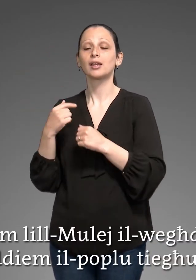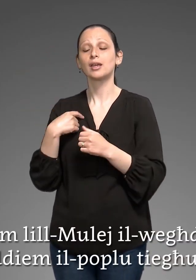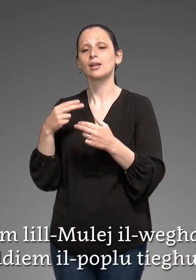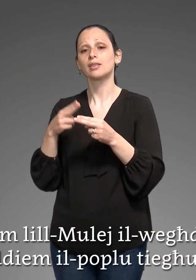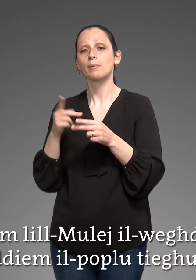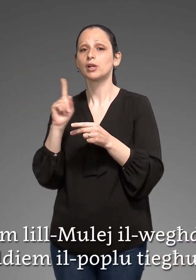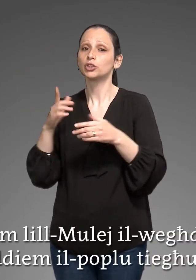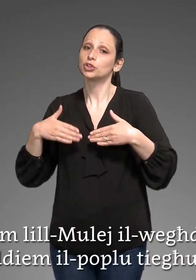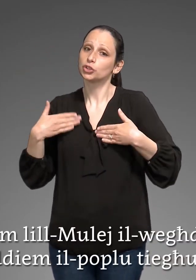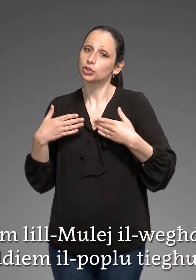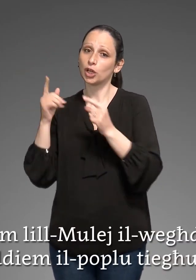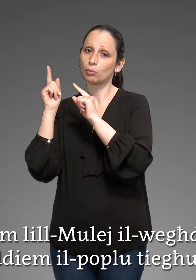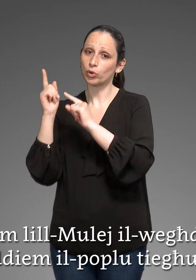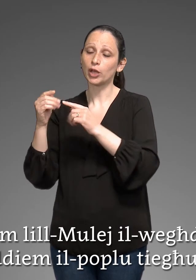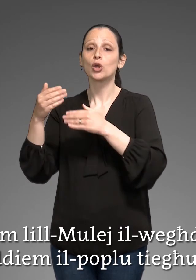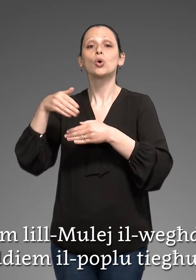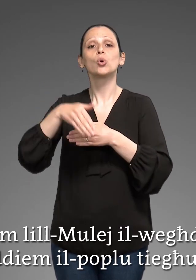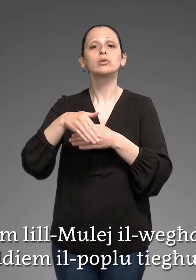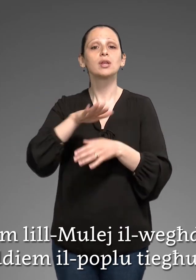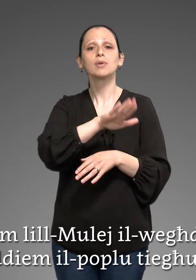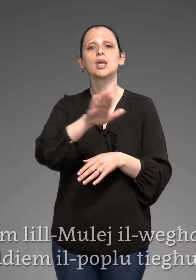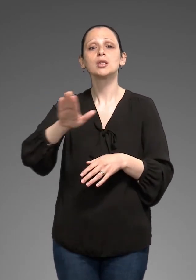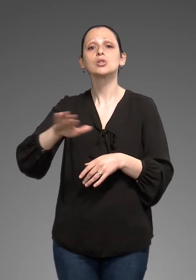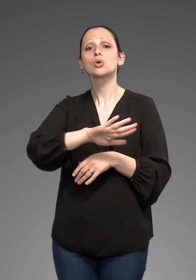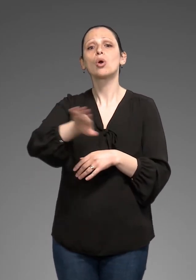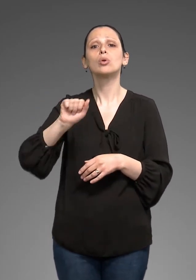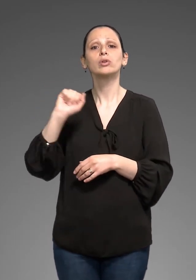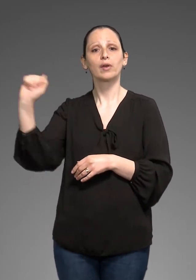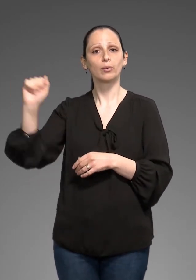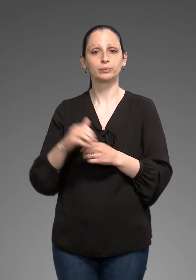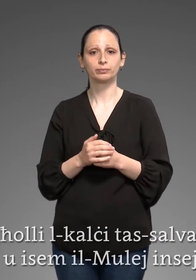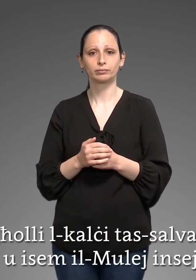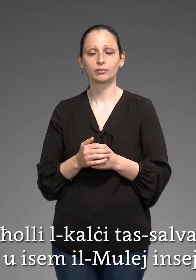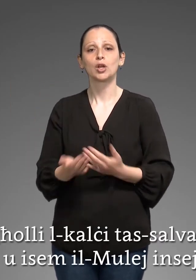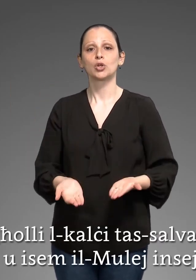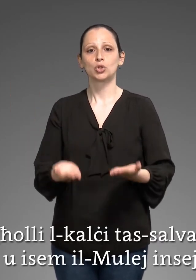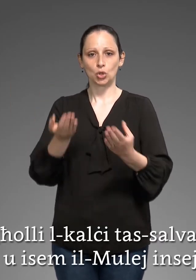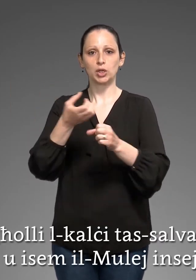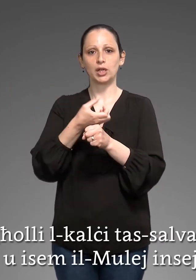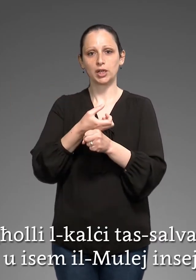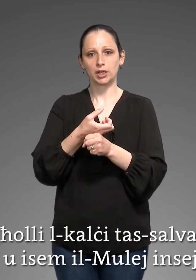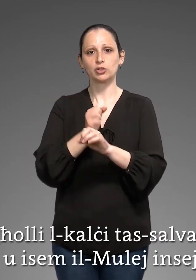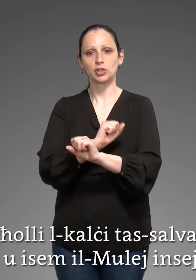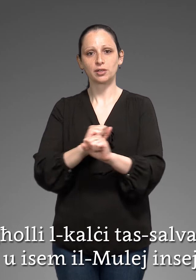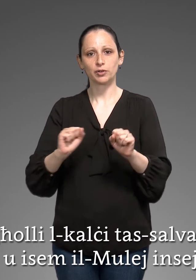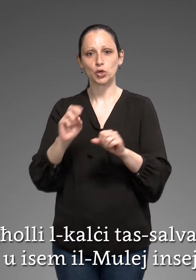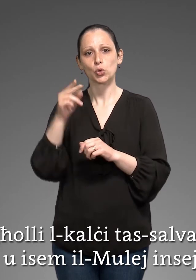tijjaħ U dim il-poblu tijjaq u kollu Noll il-kalċi ta' salvazzjoni U jisim il